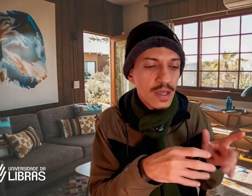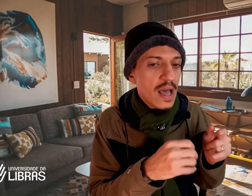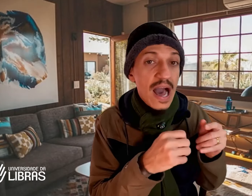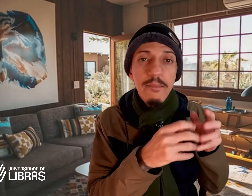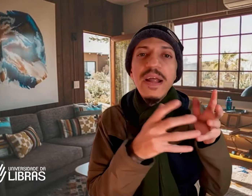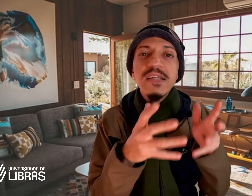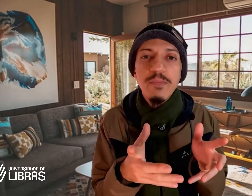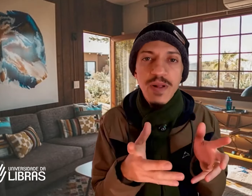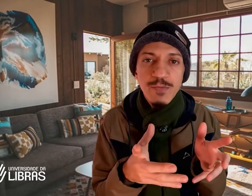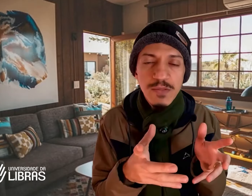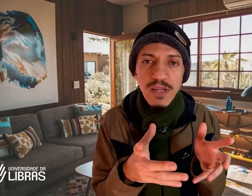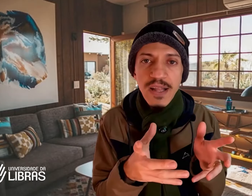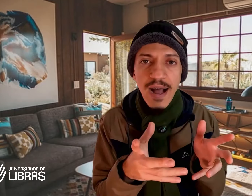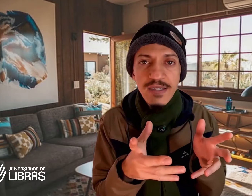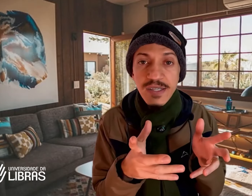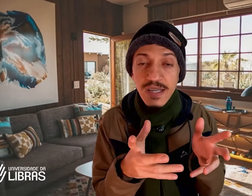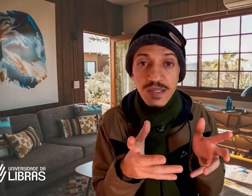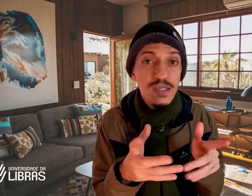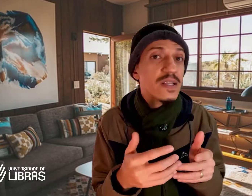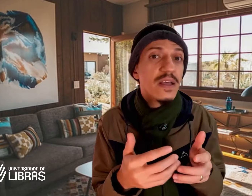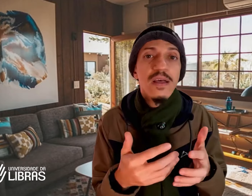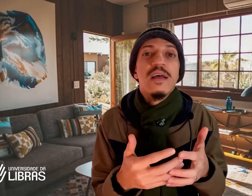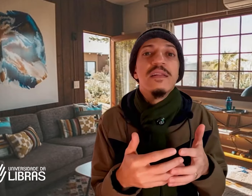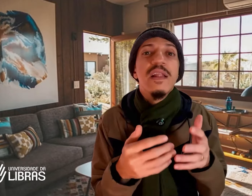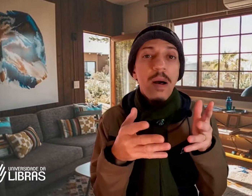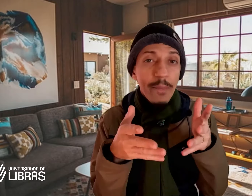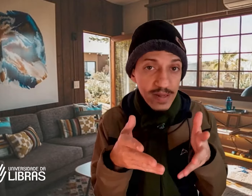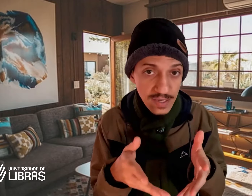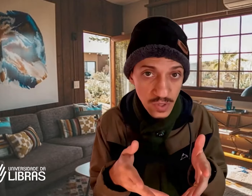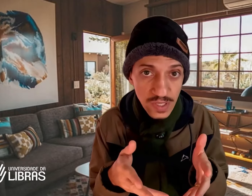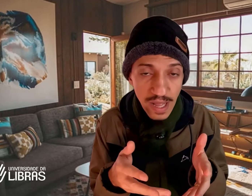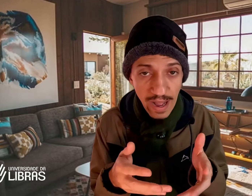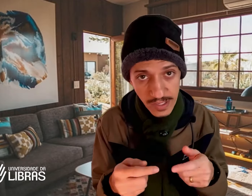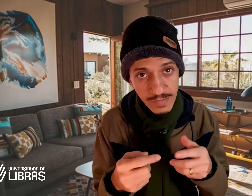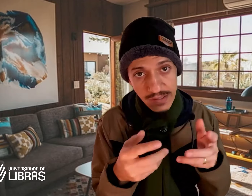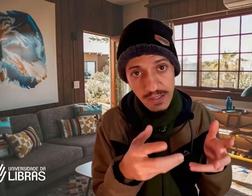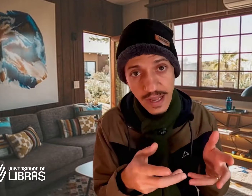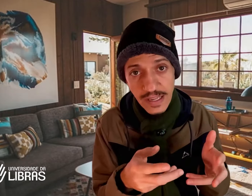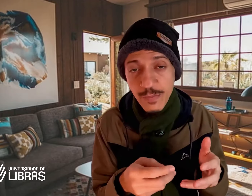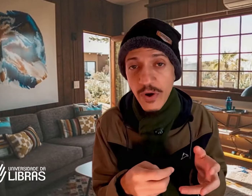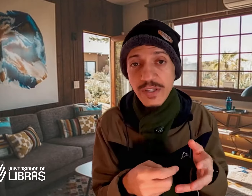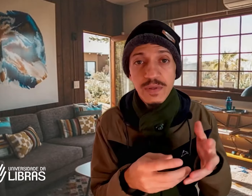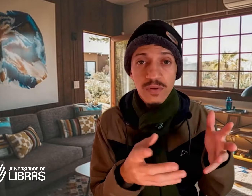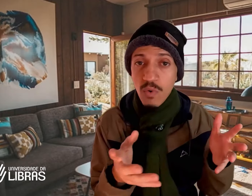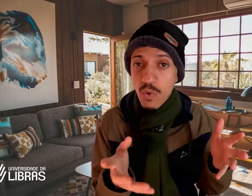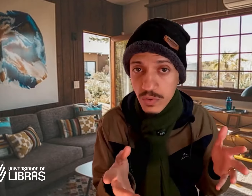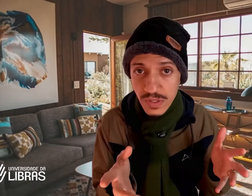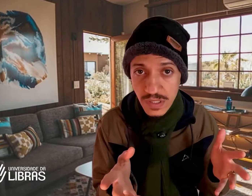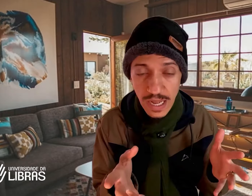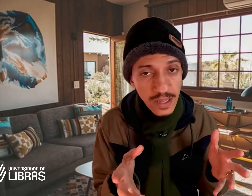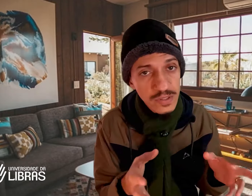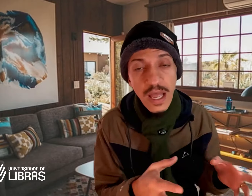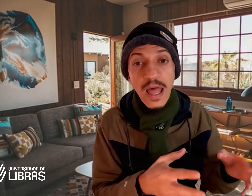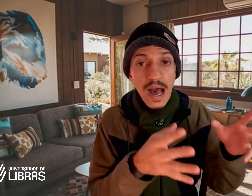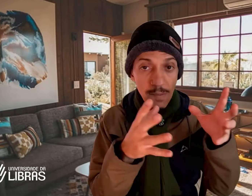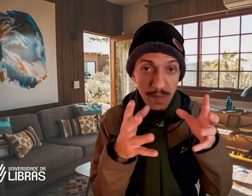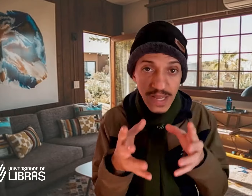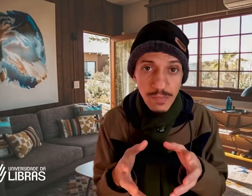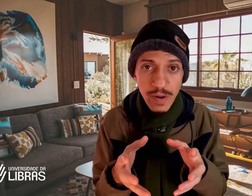abrir-se para as possibilidades que existem, não apenas na sua cidade, mas em cidades próximas ou outros estados, abrir-se para a